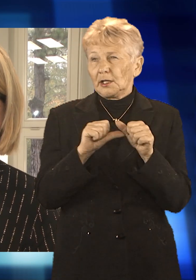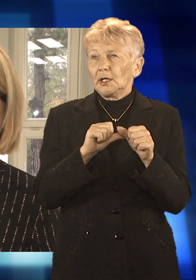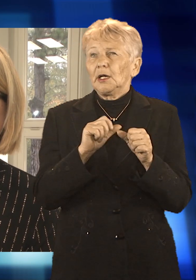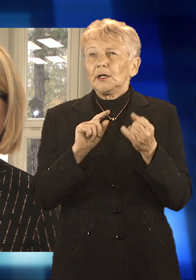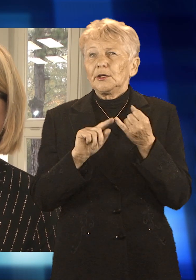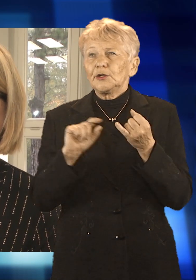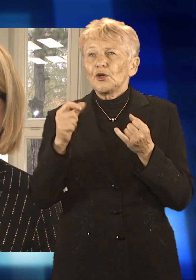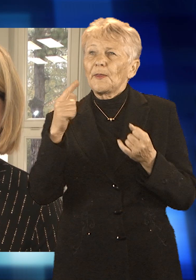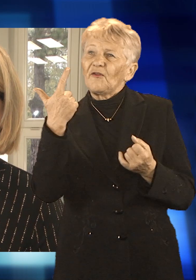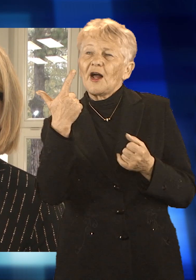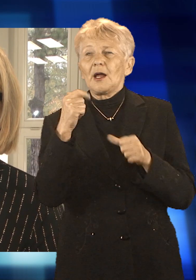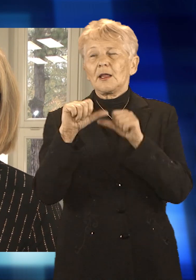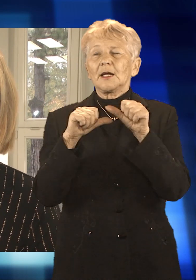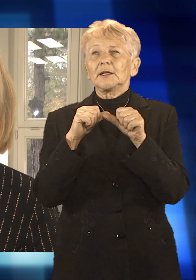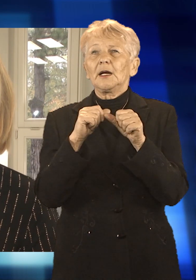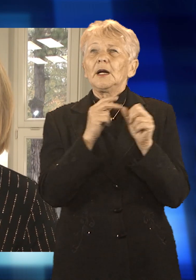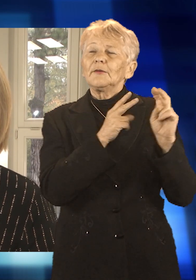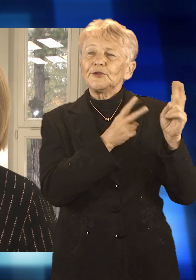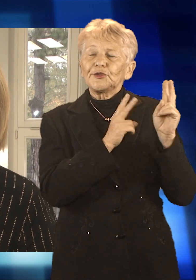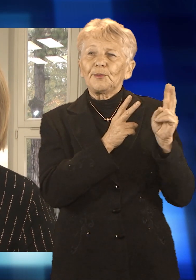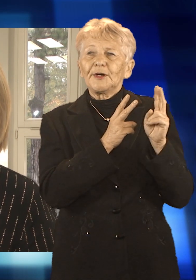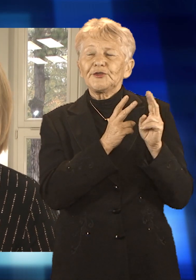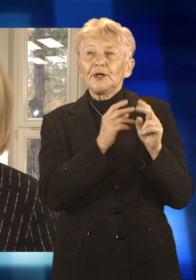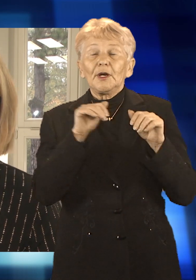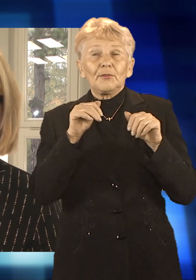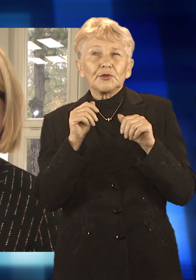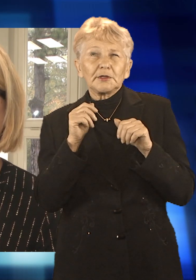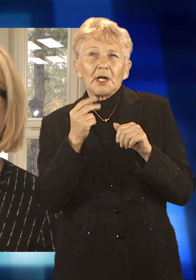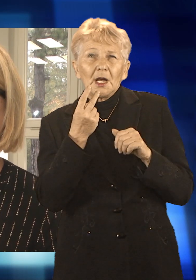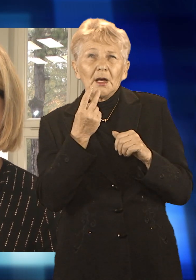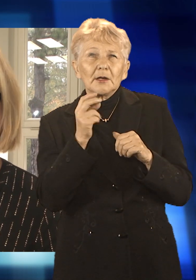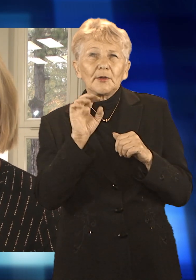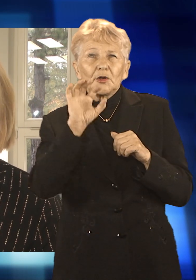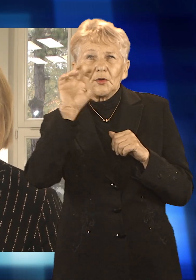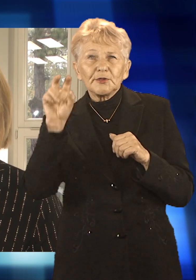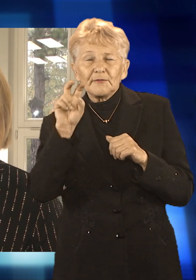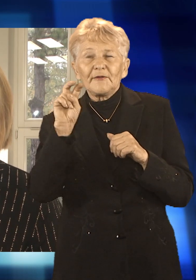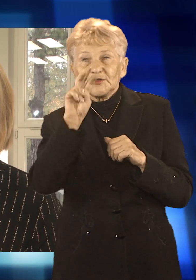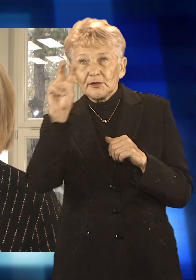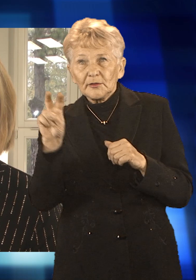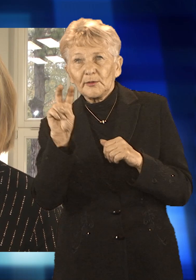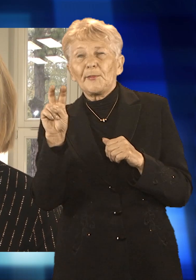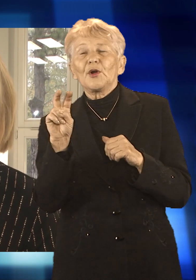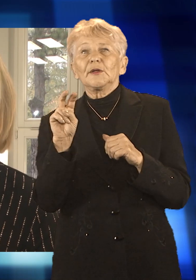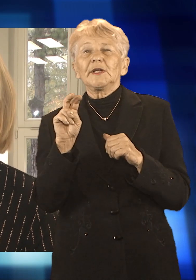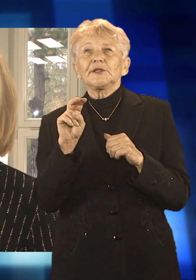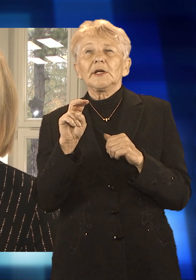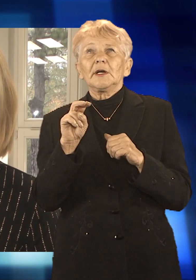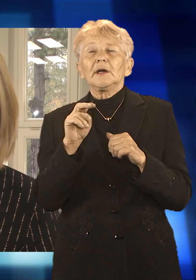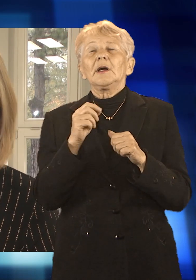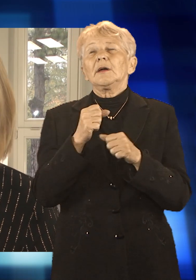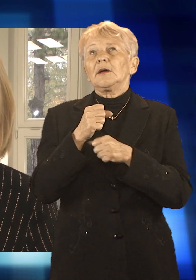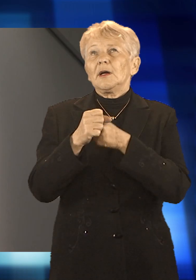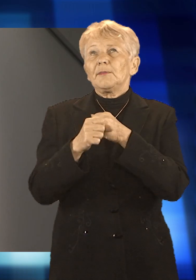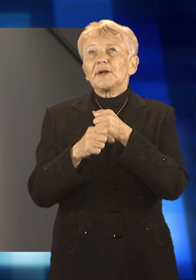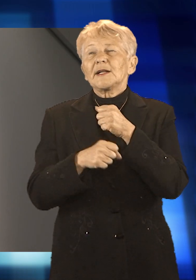w Galerii Gawra można zobaczyć prace wykonane fotografią